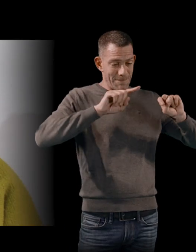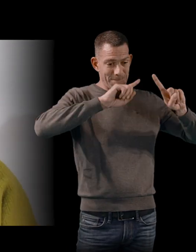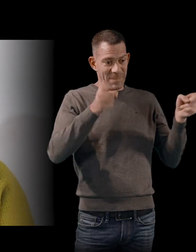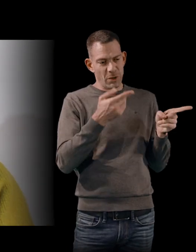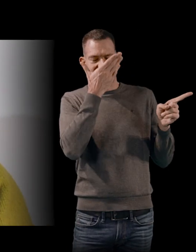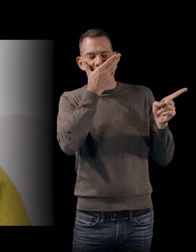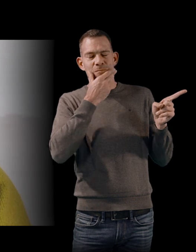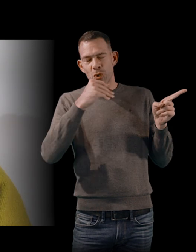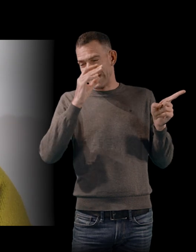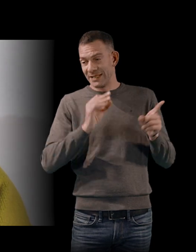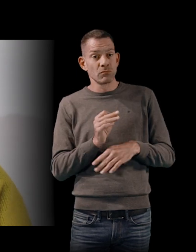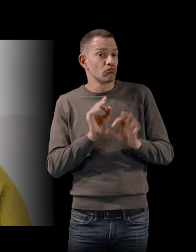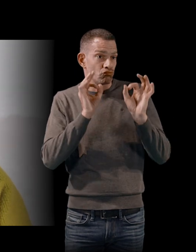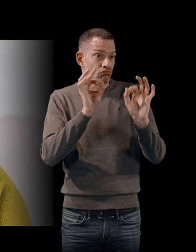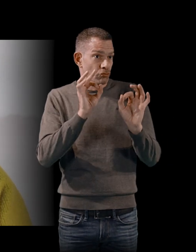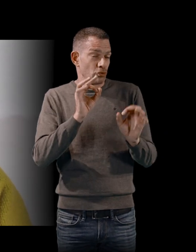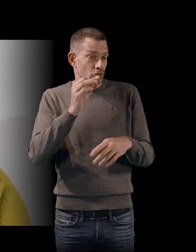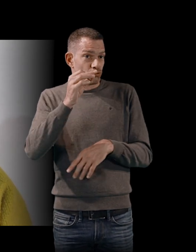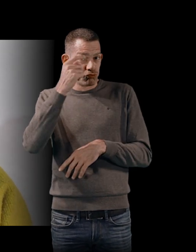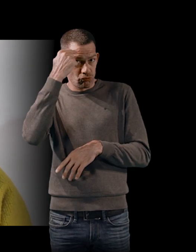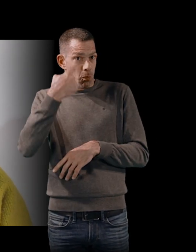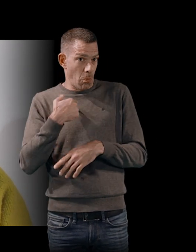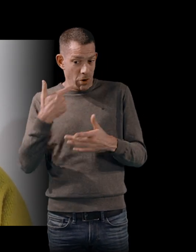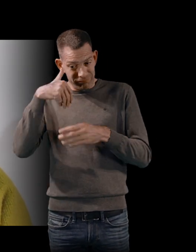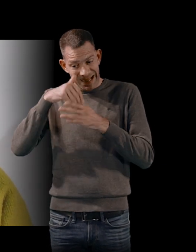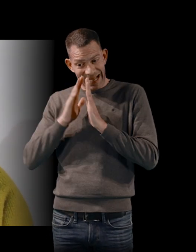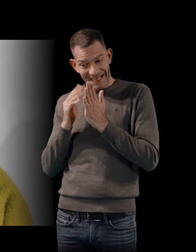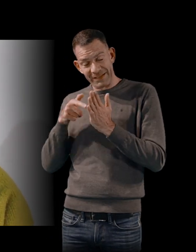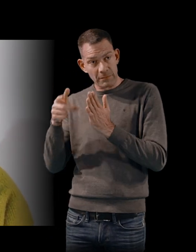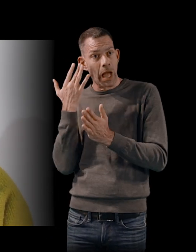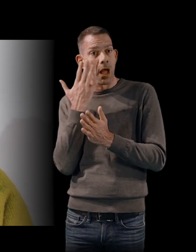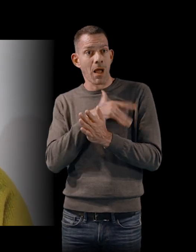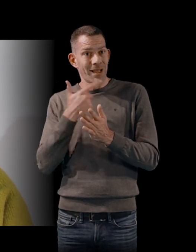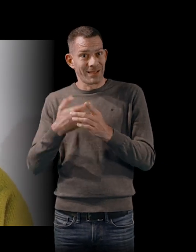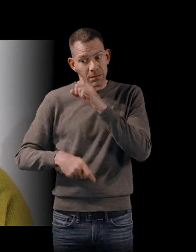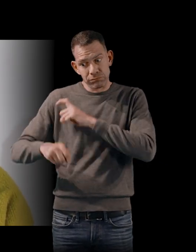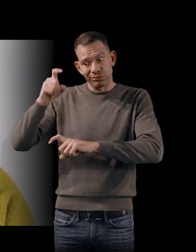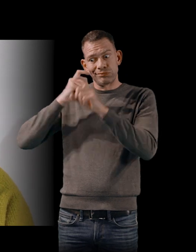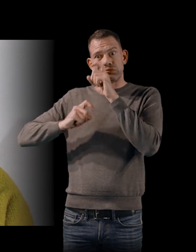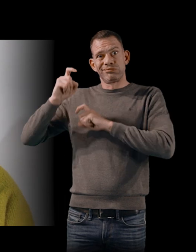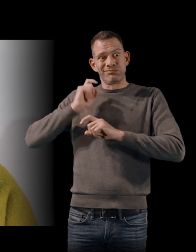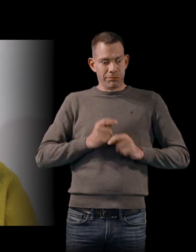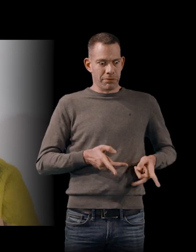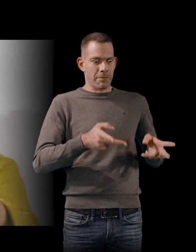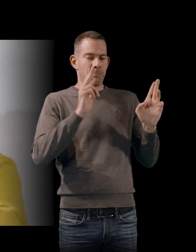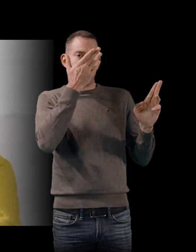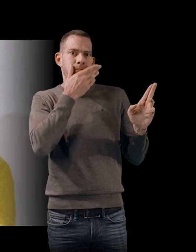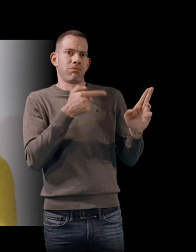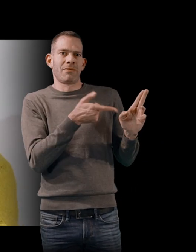Absolument,'était très agréable pour moi, dans le roman, de revenir sur cette très belle période pour le Brésil, qui n'était quand même pas exemple